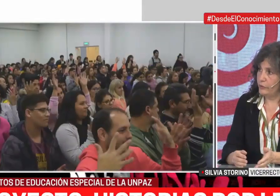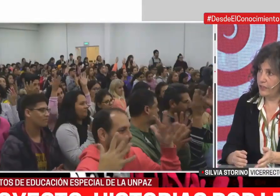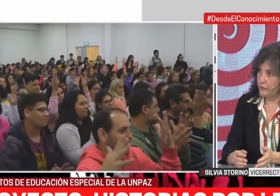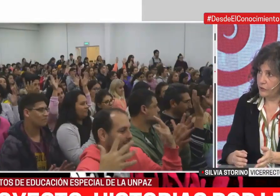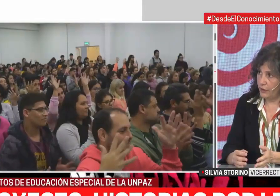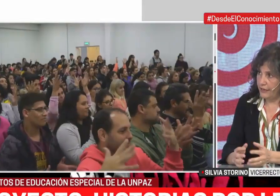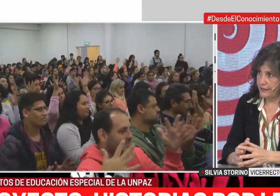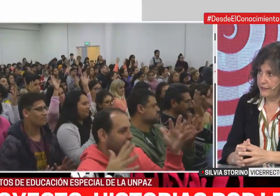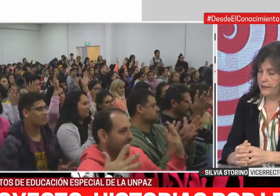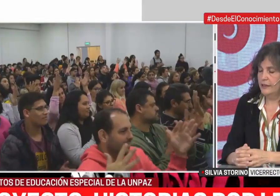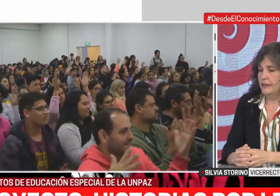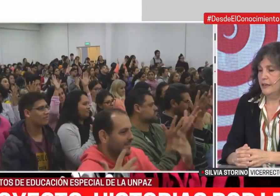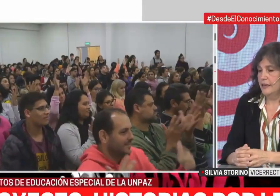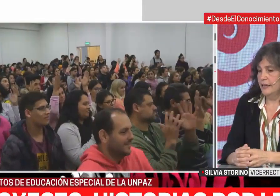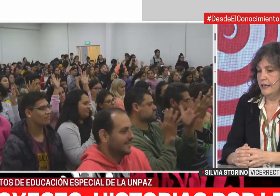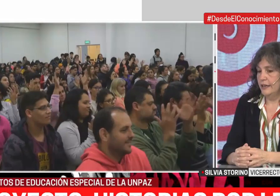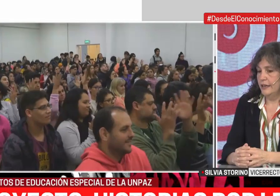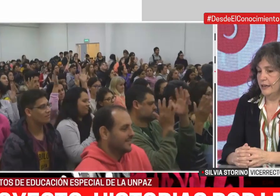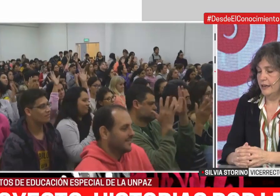ciegas y disminuidas visuales.